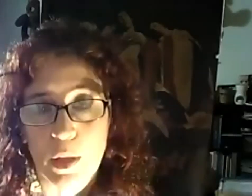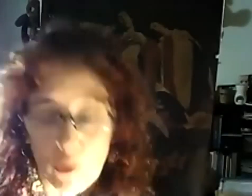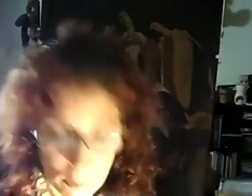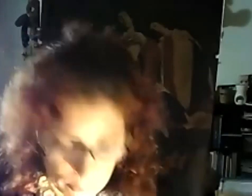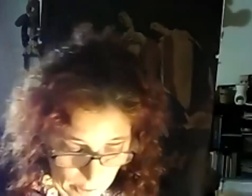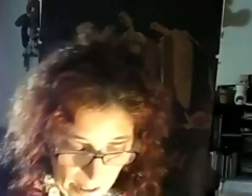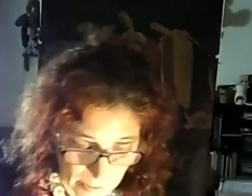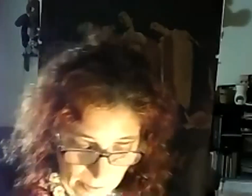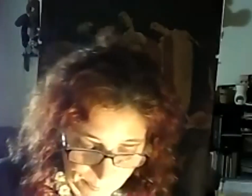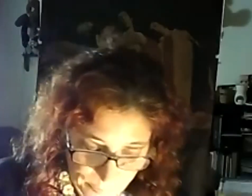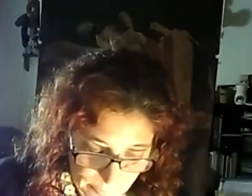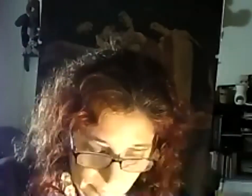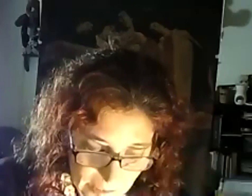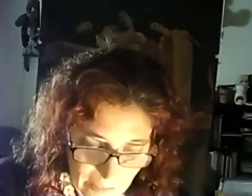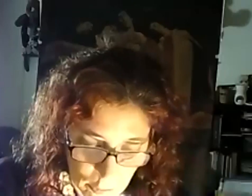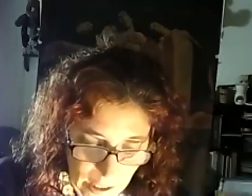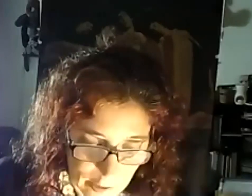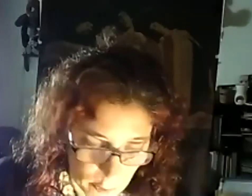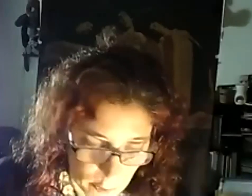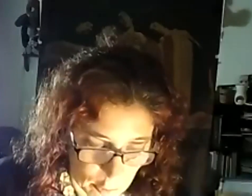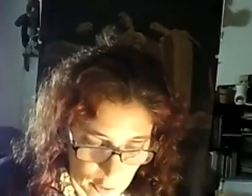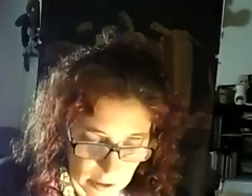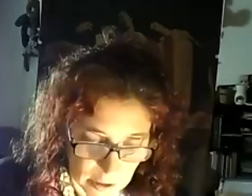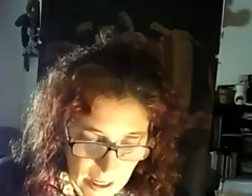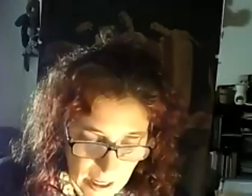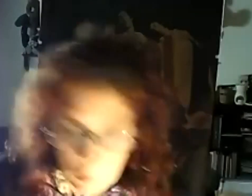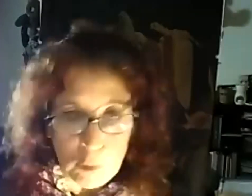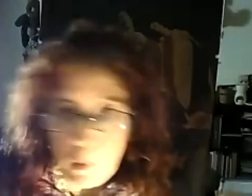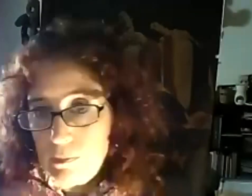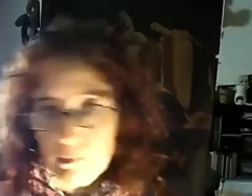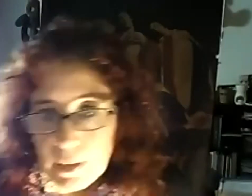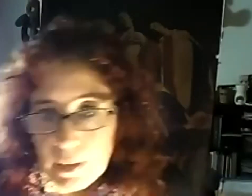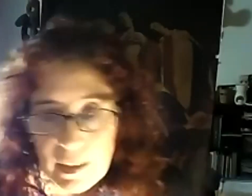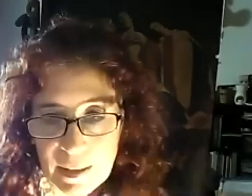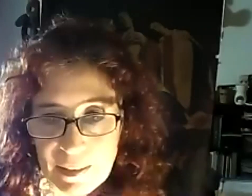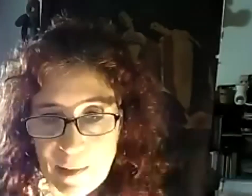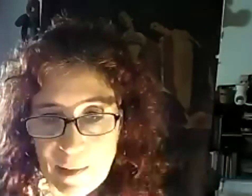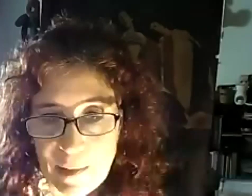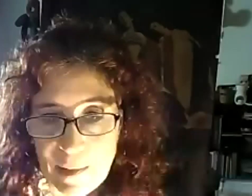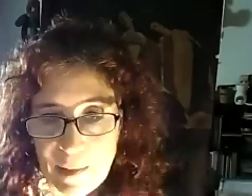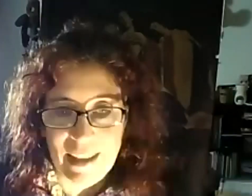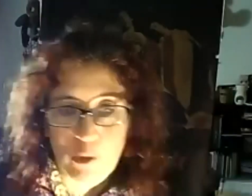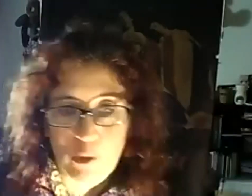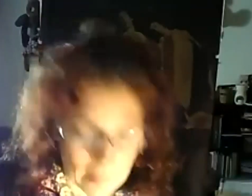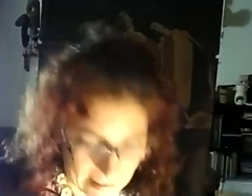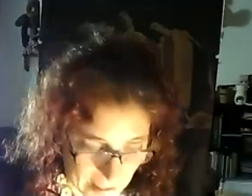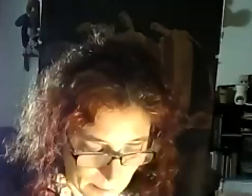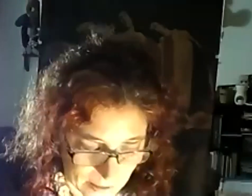como programa la facultad nos propuso a un grupo que estábamos ahí en torno al tema